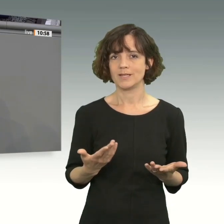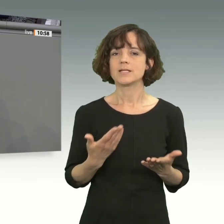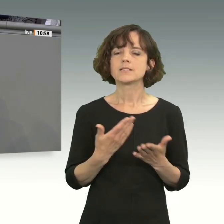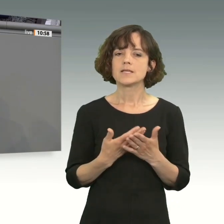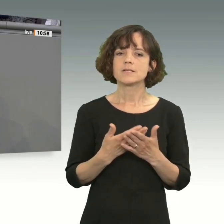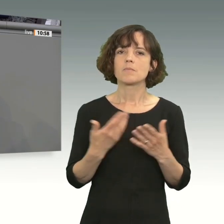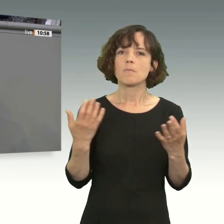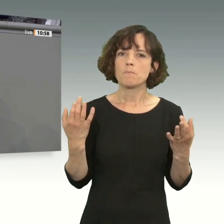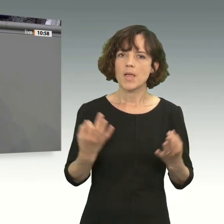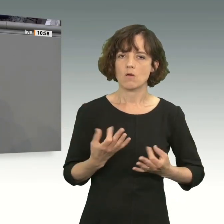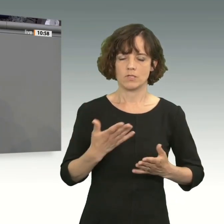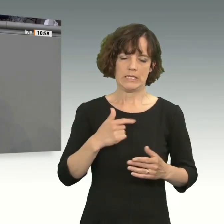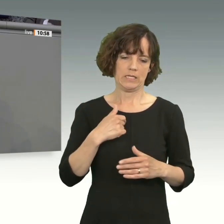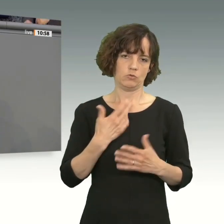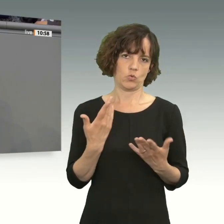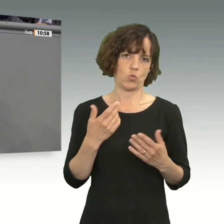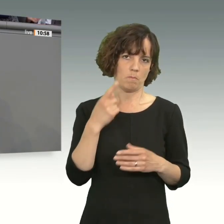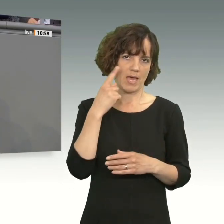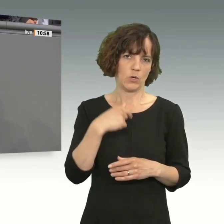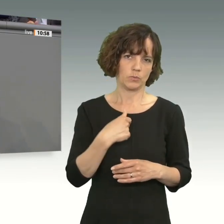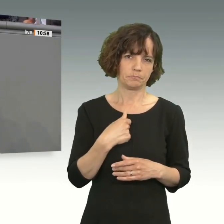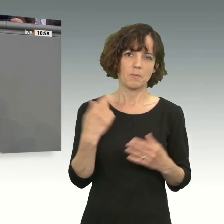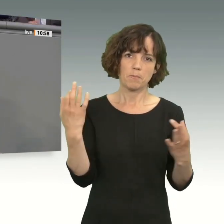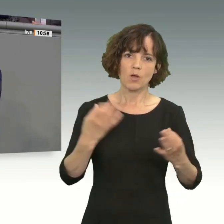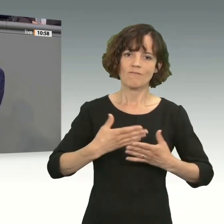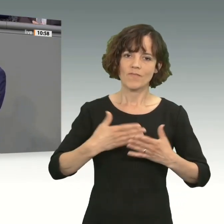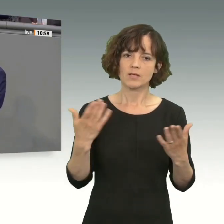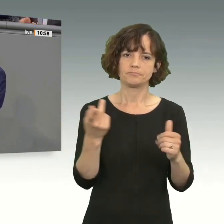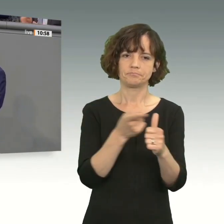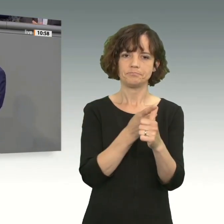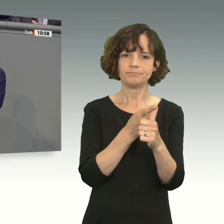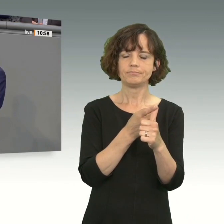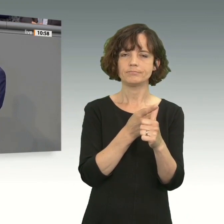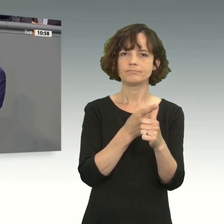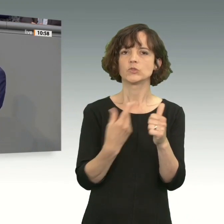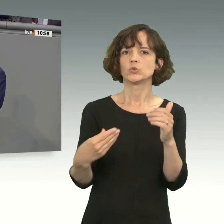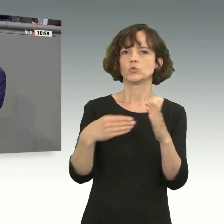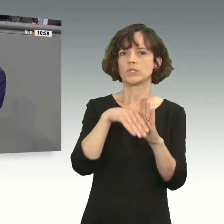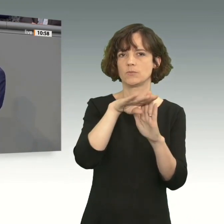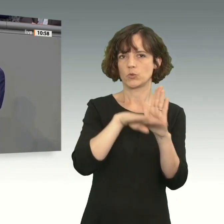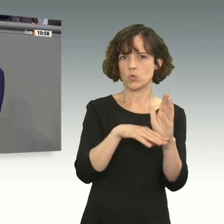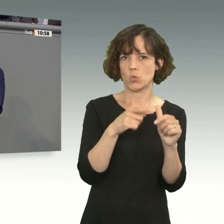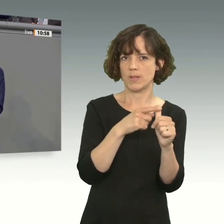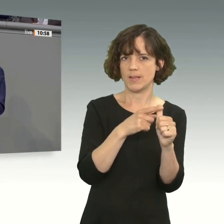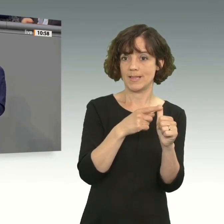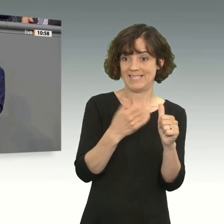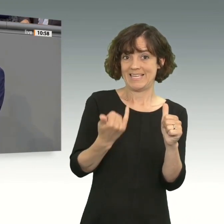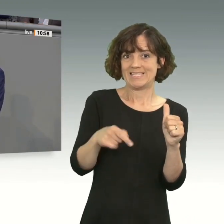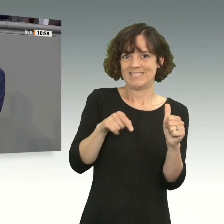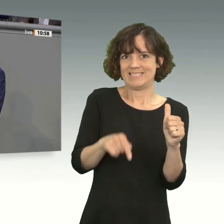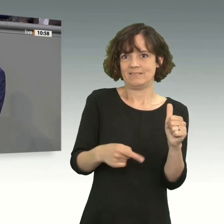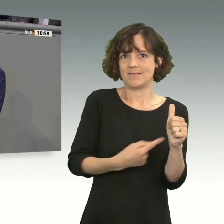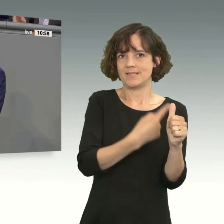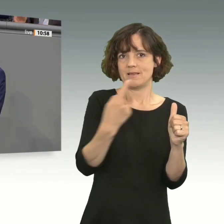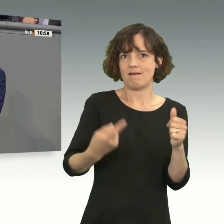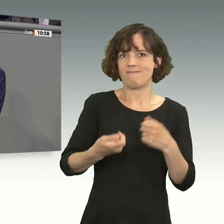bedarf es nach meiner Überzeugung zum einen das Zusatzprotokoll, das jetzt in diesem